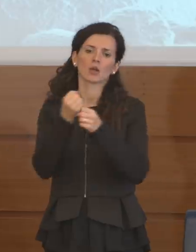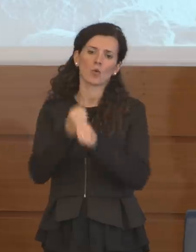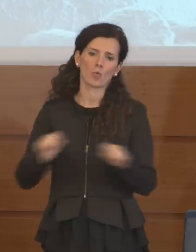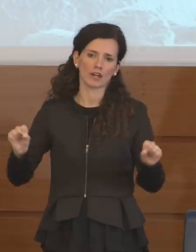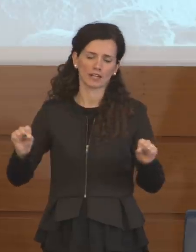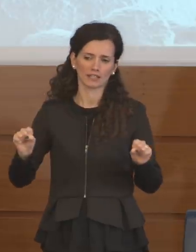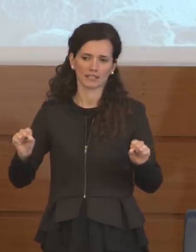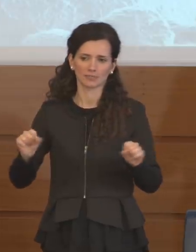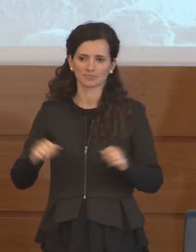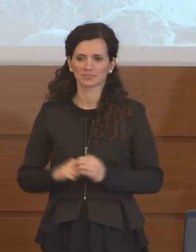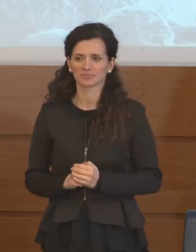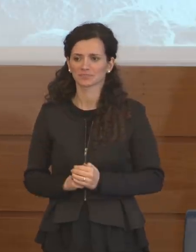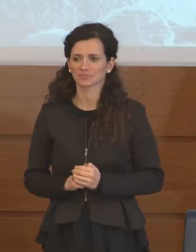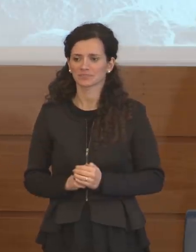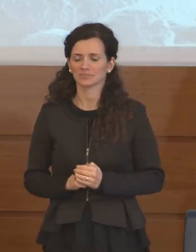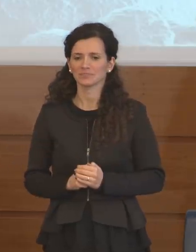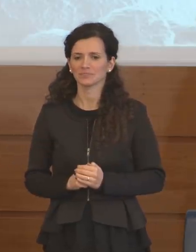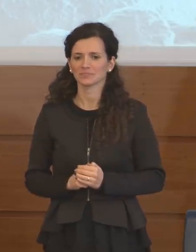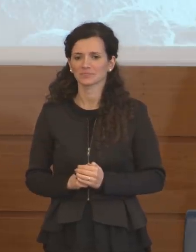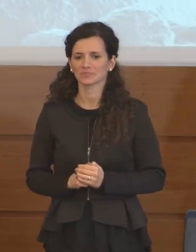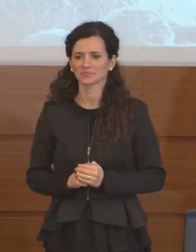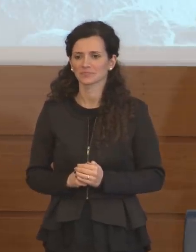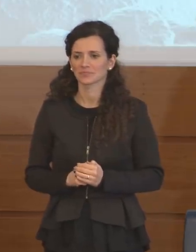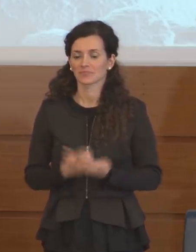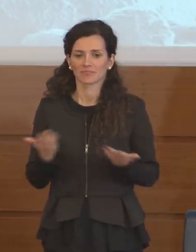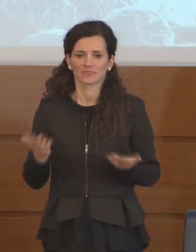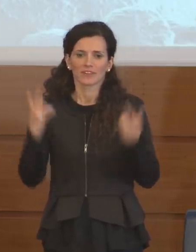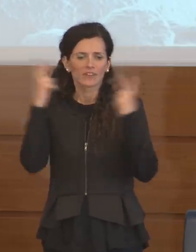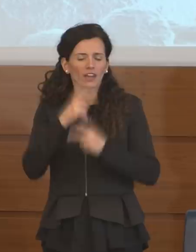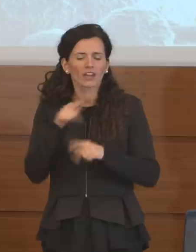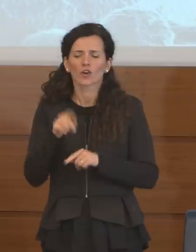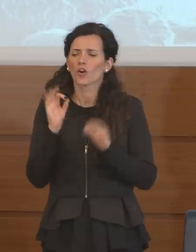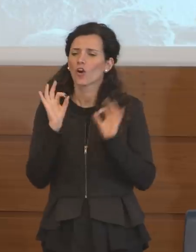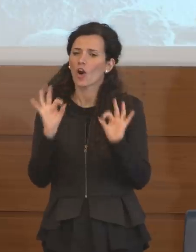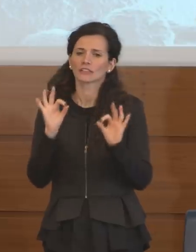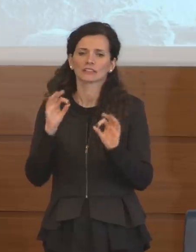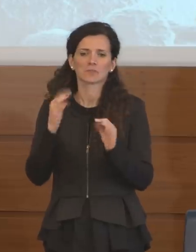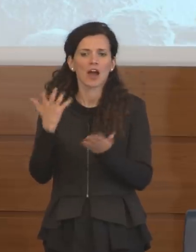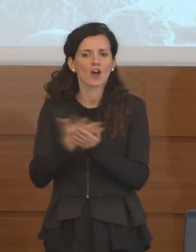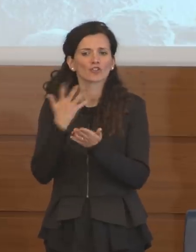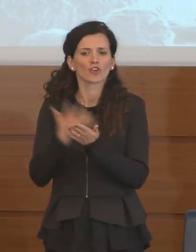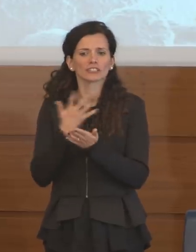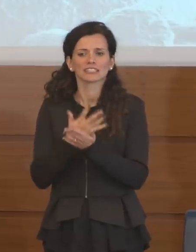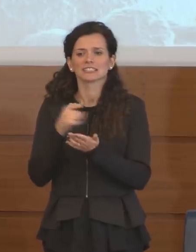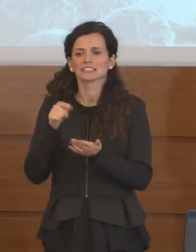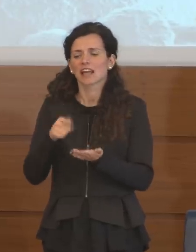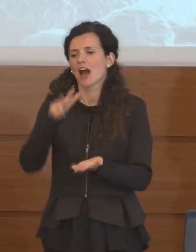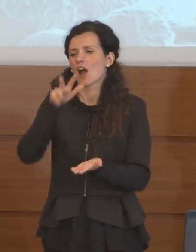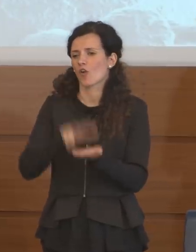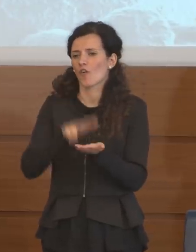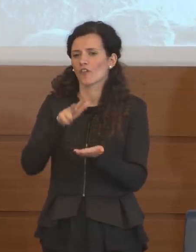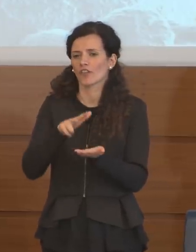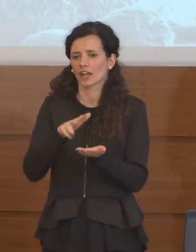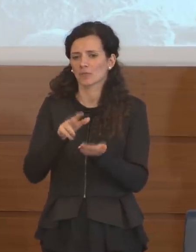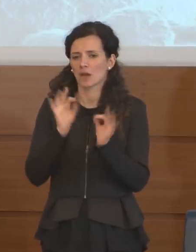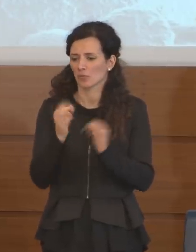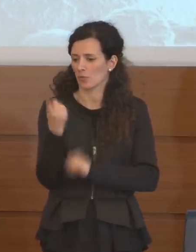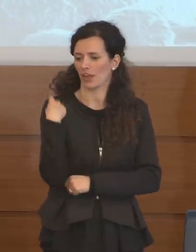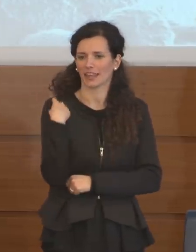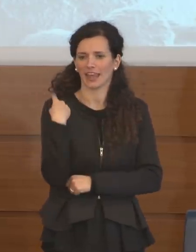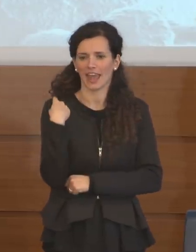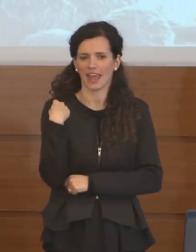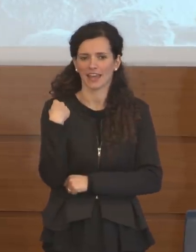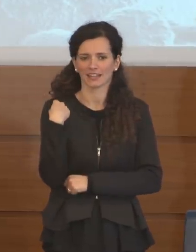e questa è una ottima notizia che conferma le cose che dicevo ieri